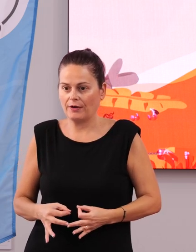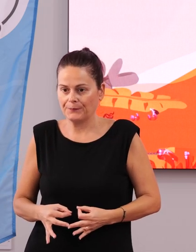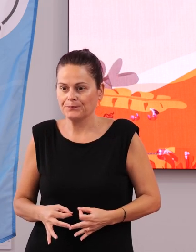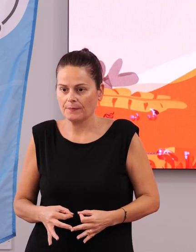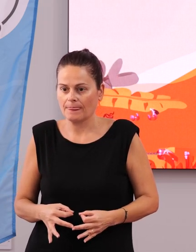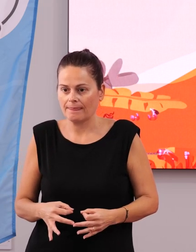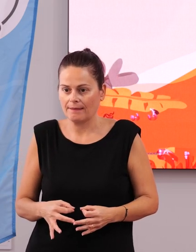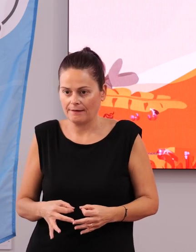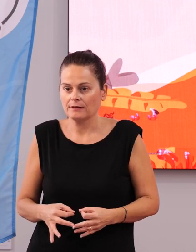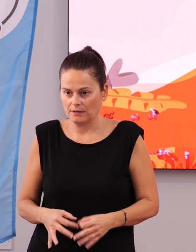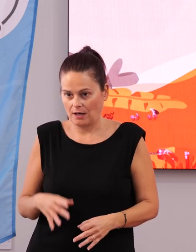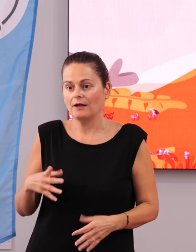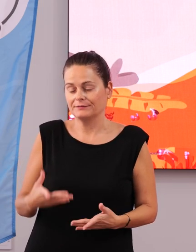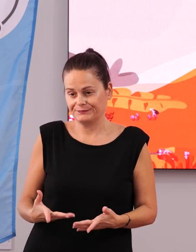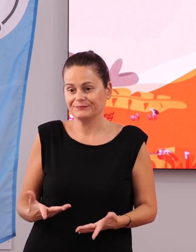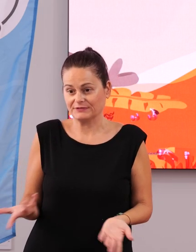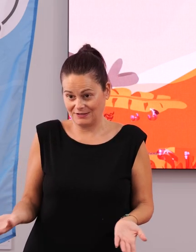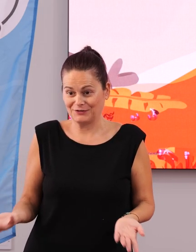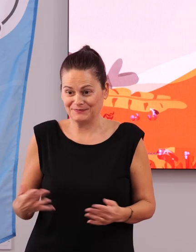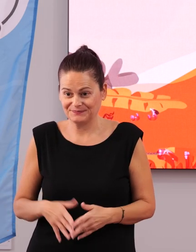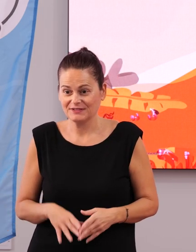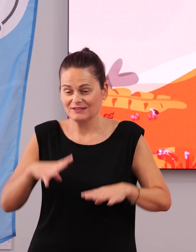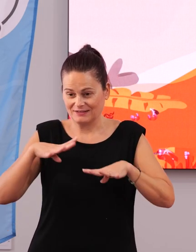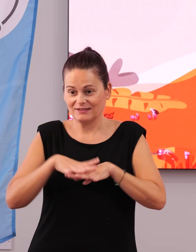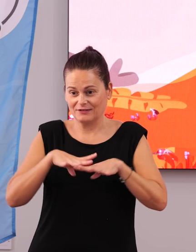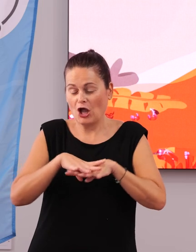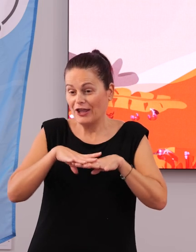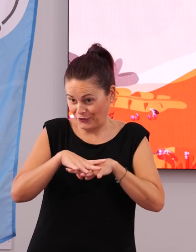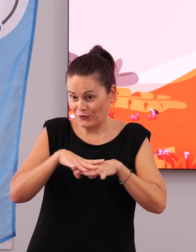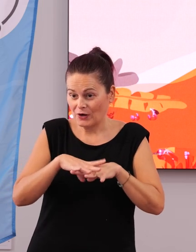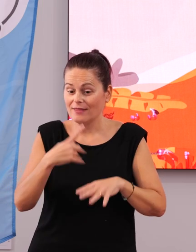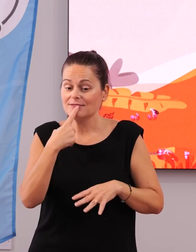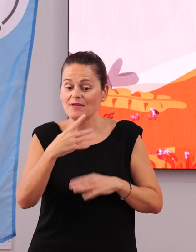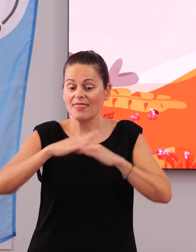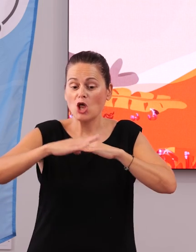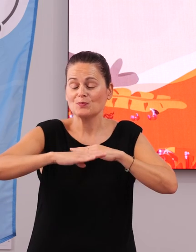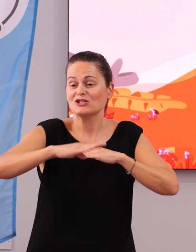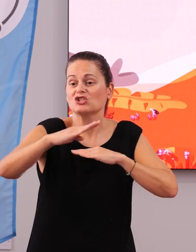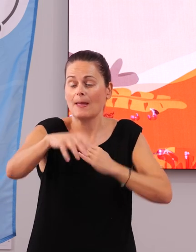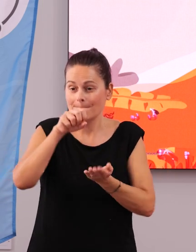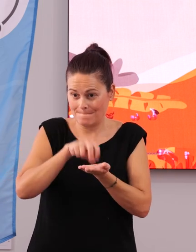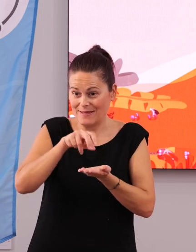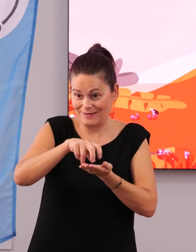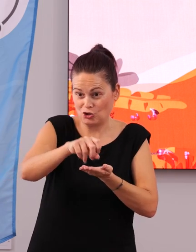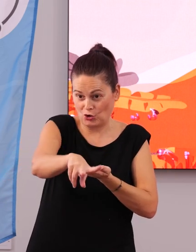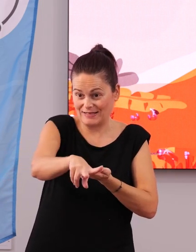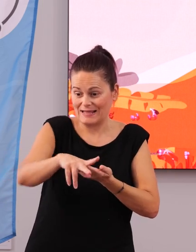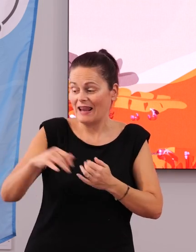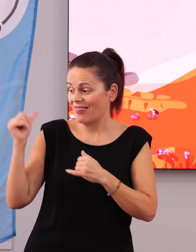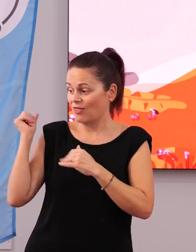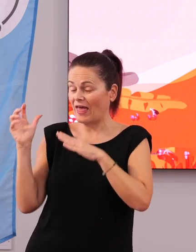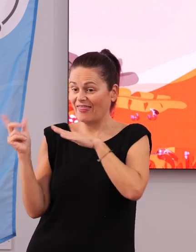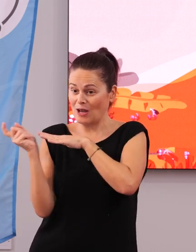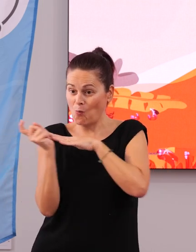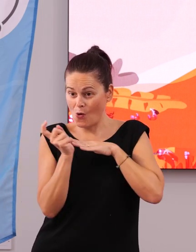pedido por redes que los pasos de peatones, sobre todo del puerto, sean